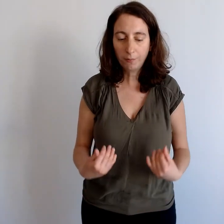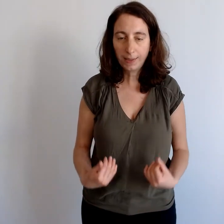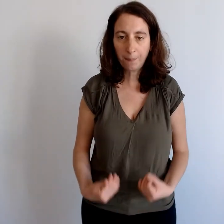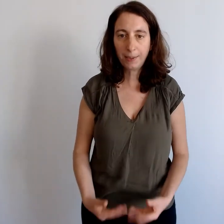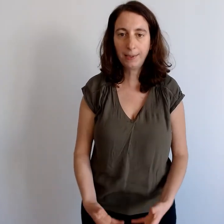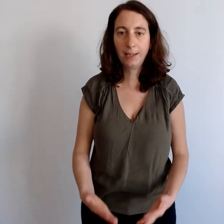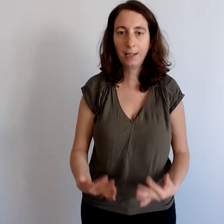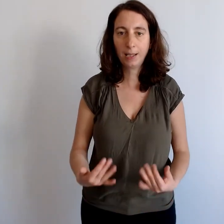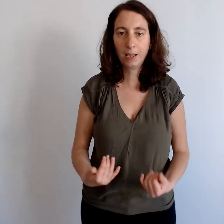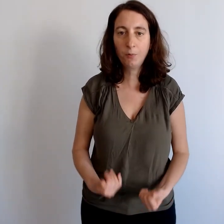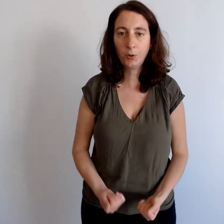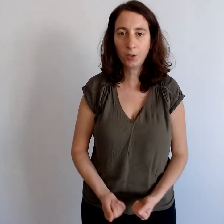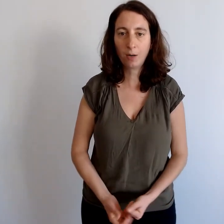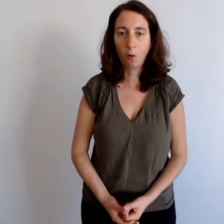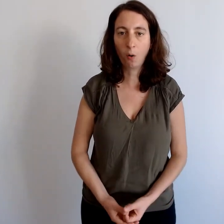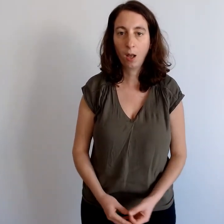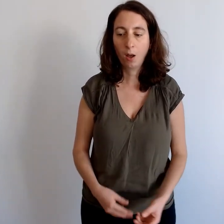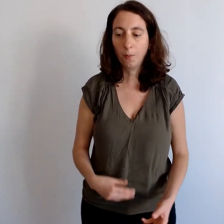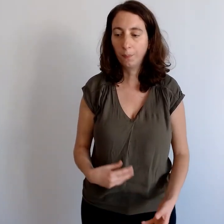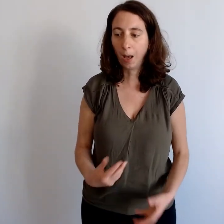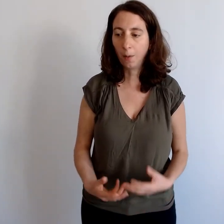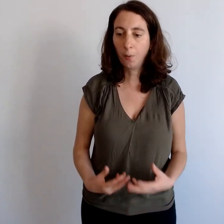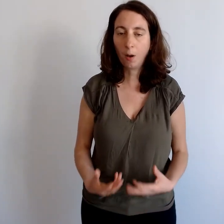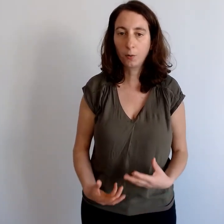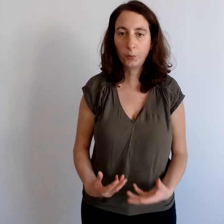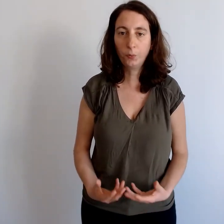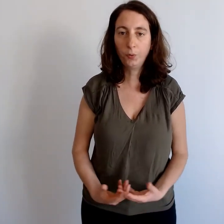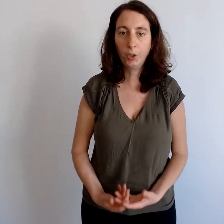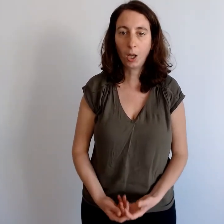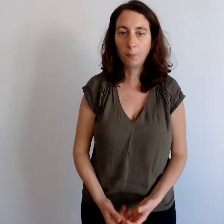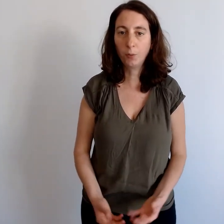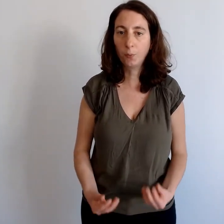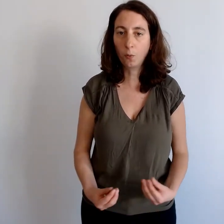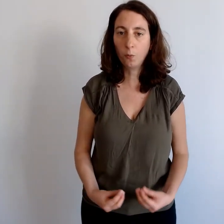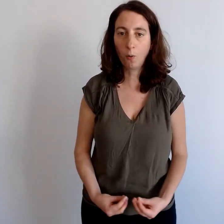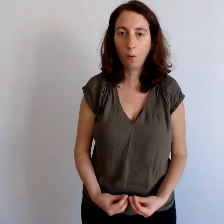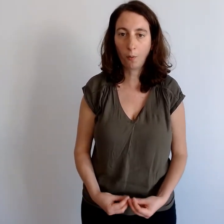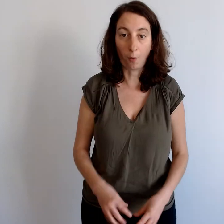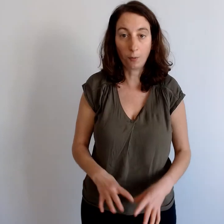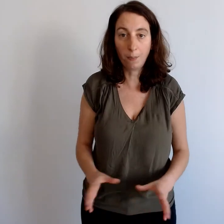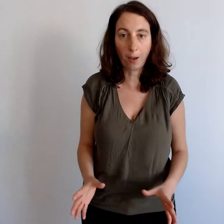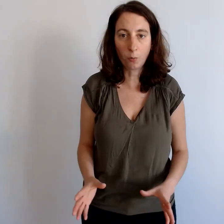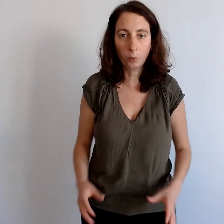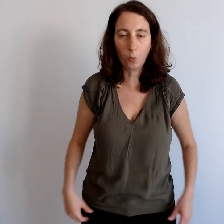apaiser émotionnellement par rapport à un souvenir un petit peu encombrant. Alors, ne prenez pas un gros trauma.